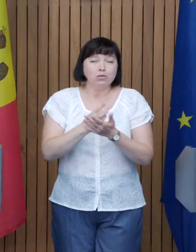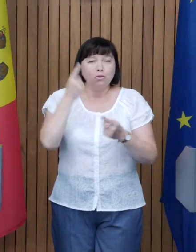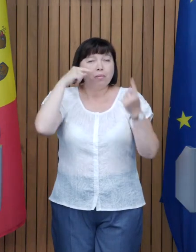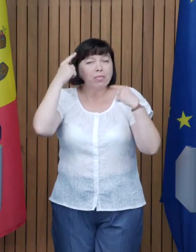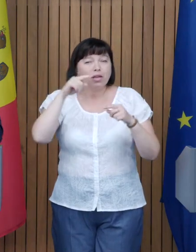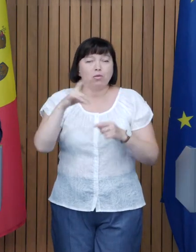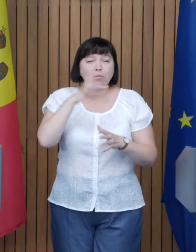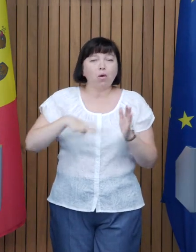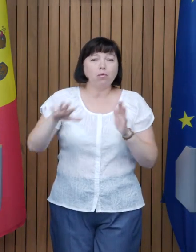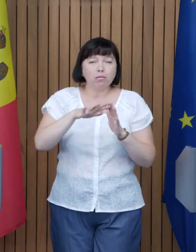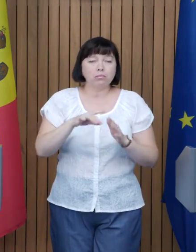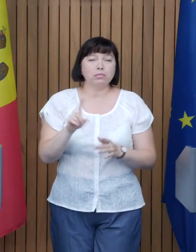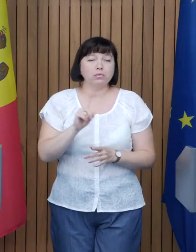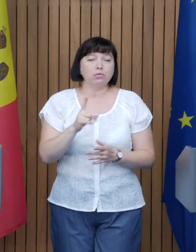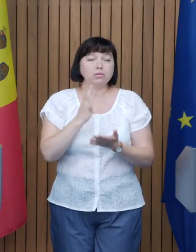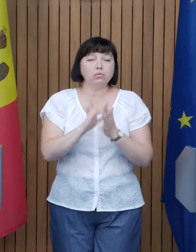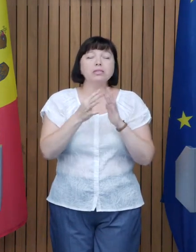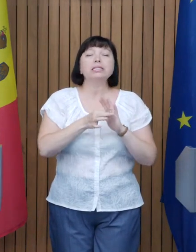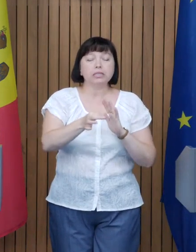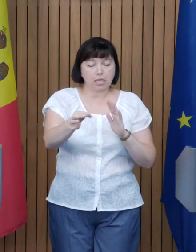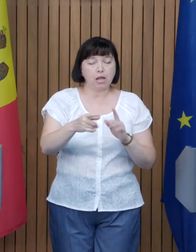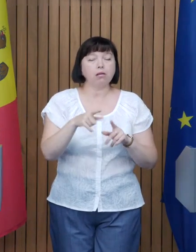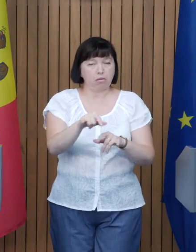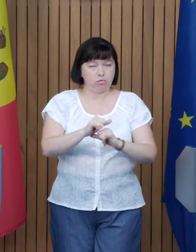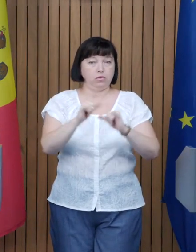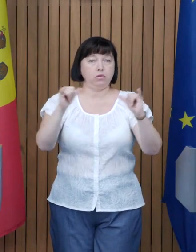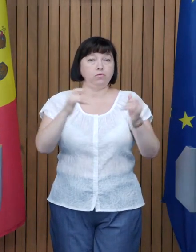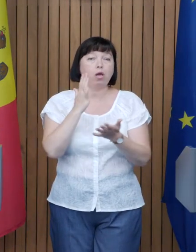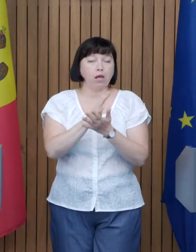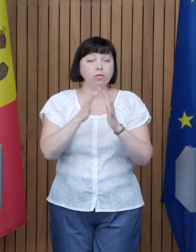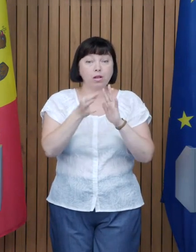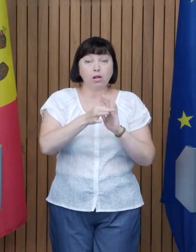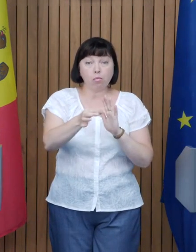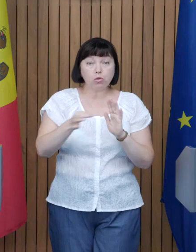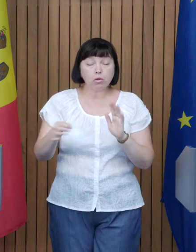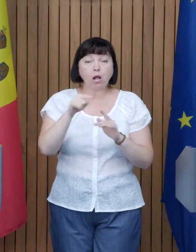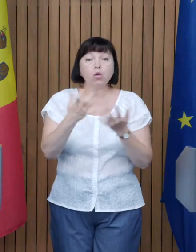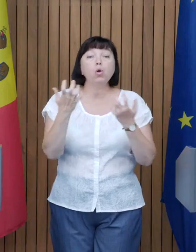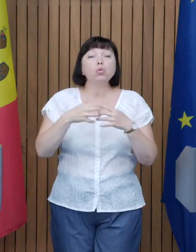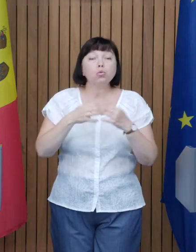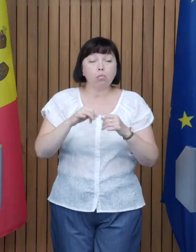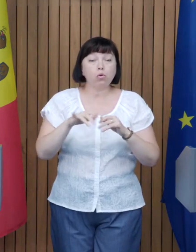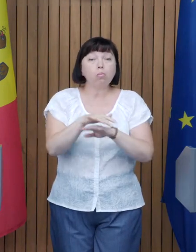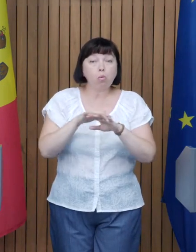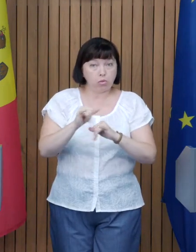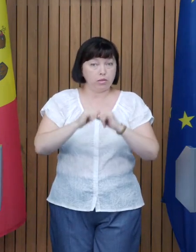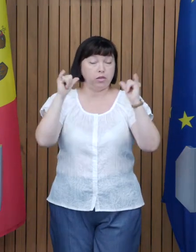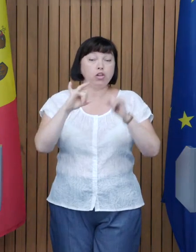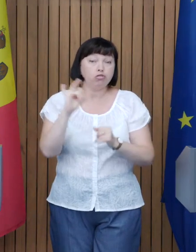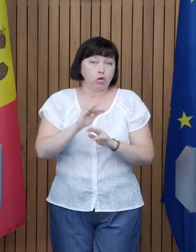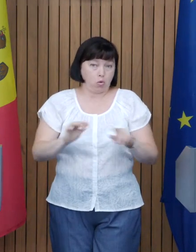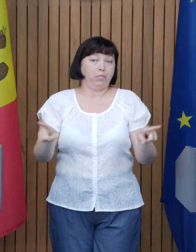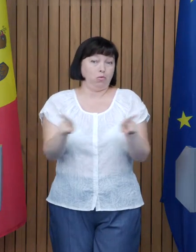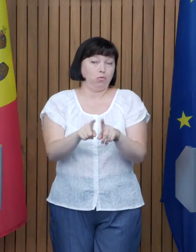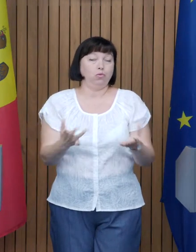Moldova tot se depopulează, nu avem comunități care se dezvoltă Avem comunități în care numărul populației este în creștere, inclusiv numărul copiilor